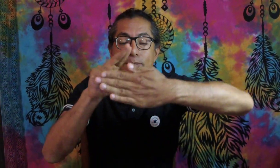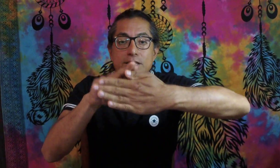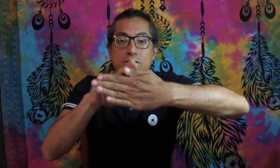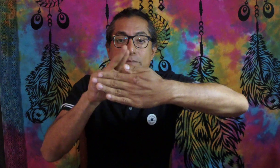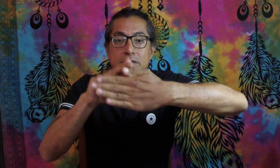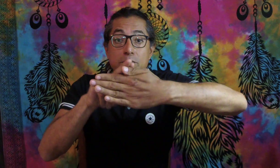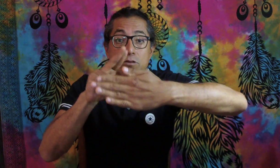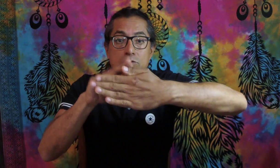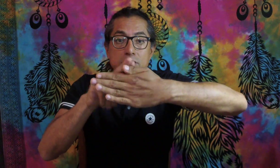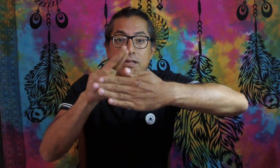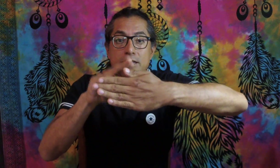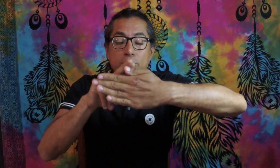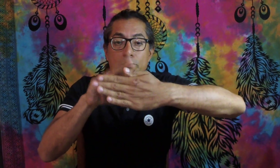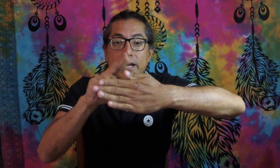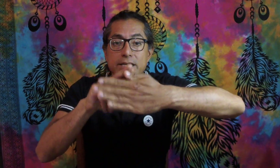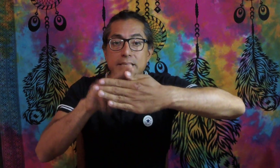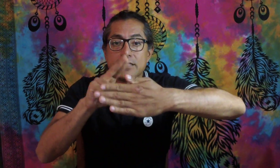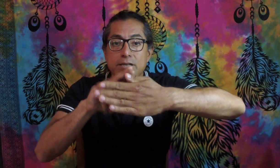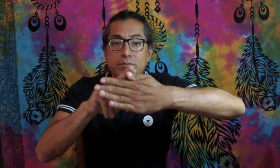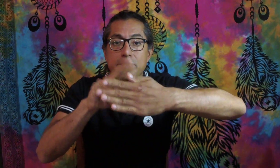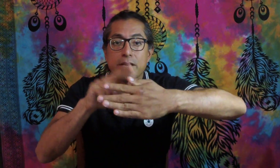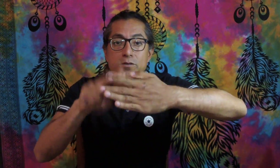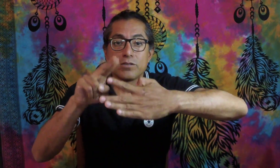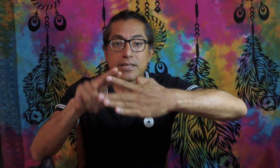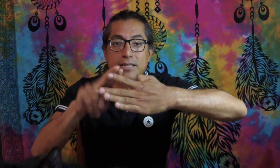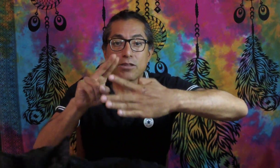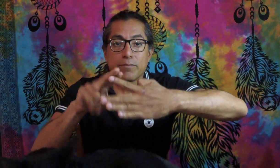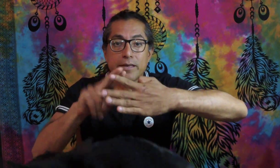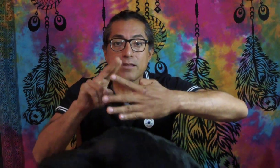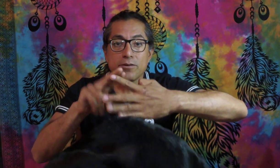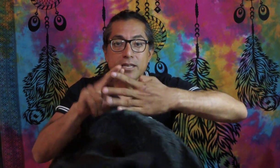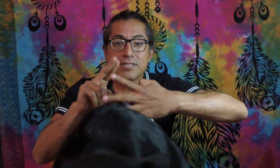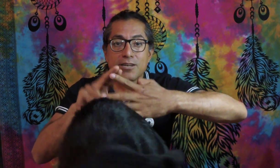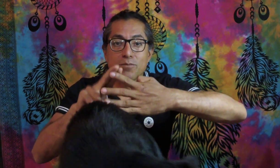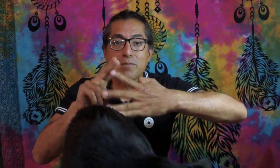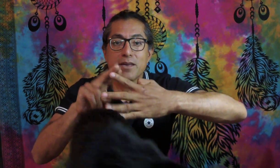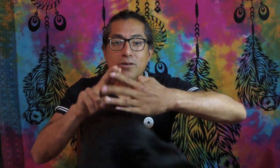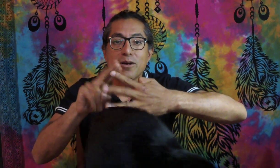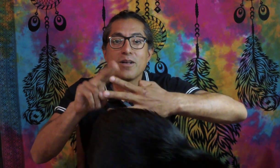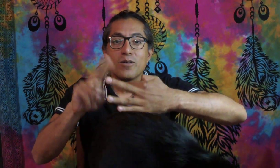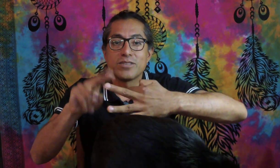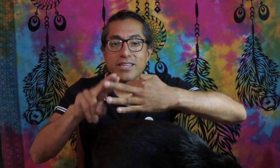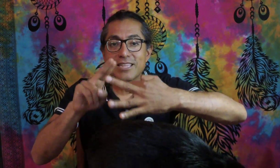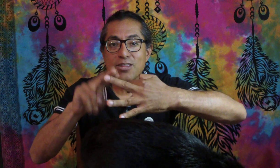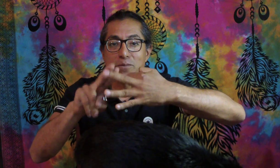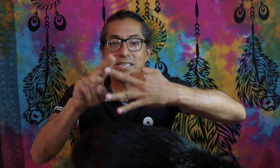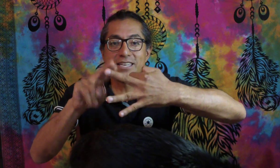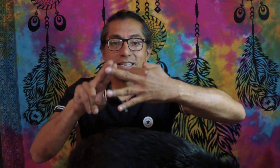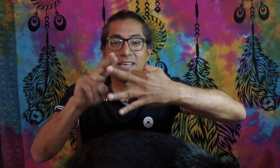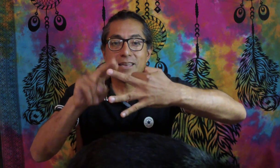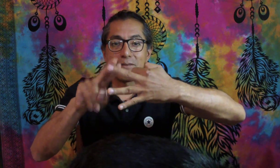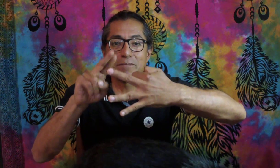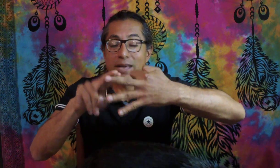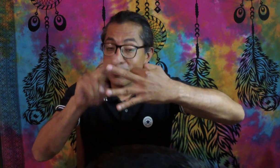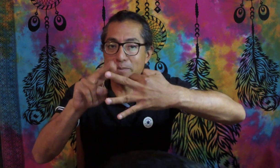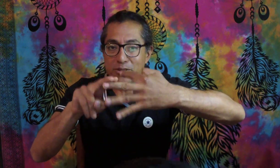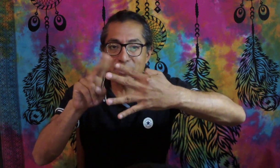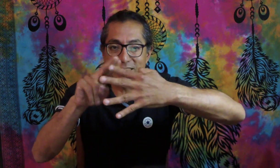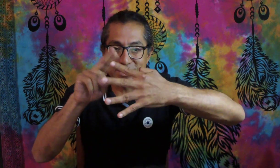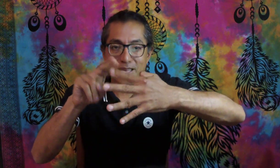pasos repetimos, uña del dedo pulgar, este enorme miedo, uña del dedo medio, este enorme miedo, uña del dedo meñique, medio, perdón, índice,